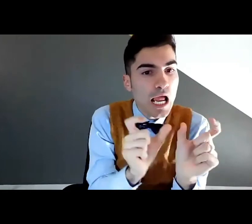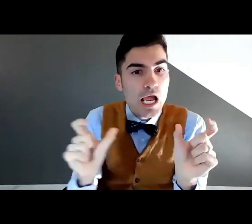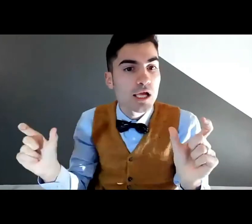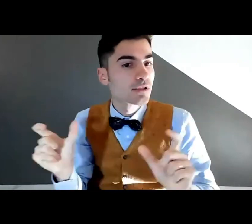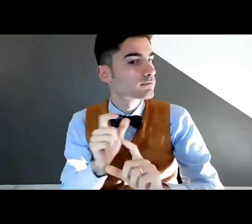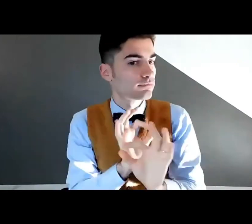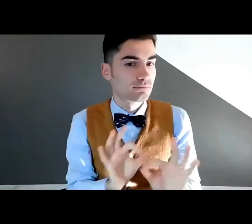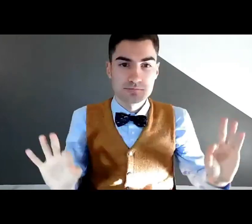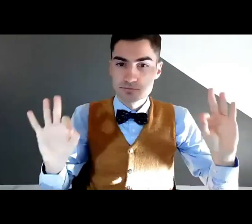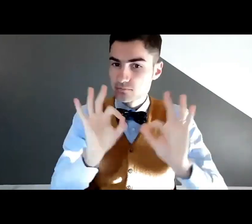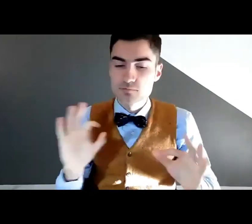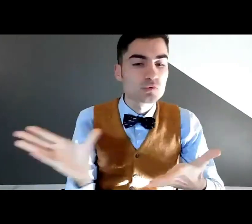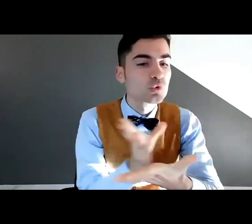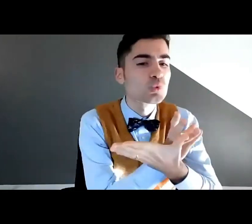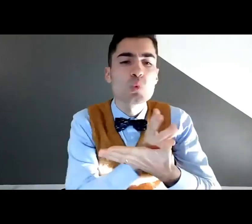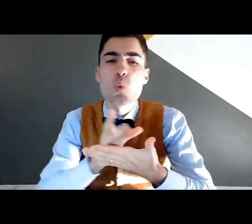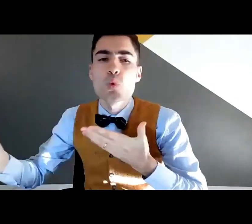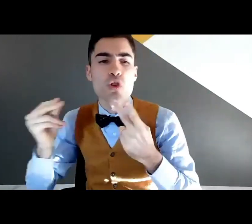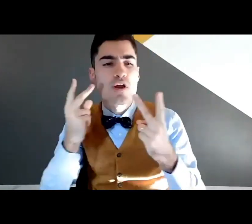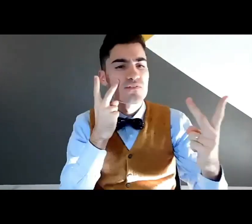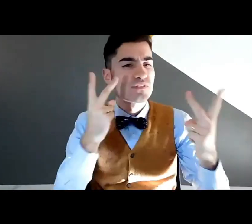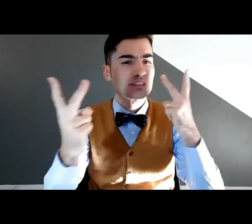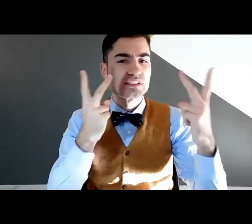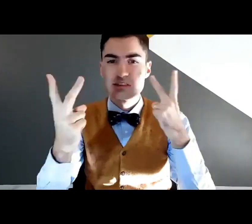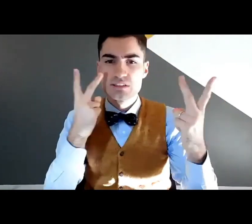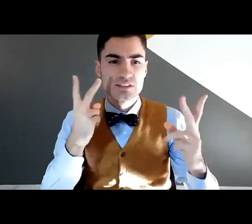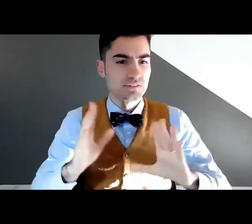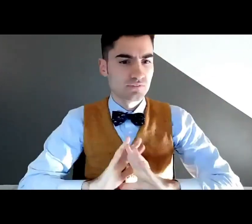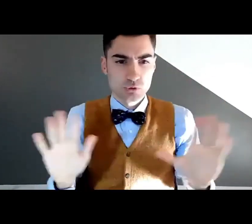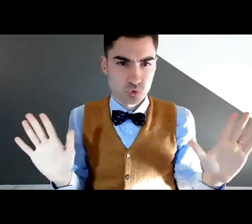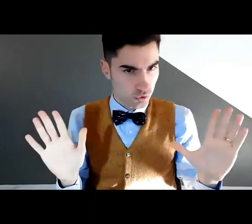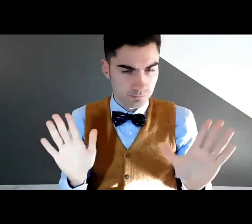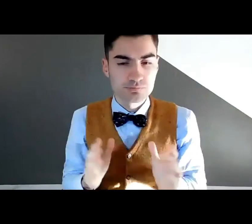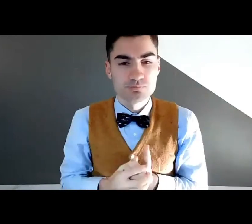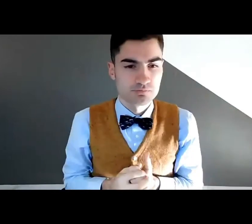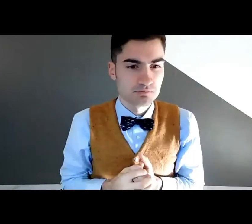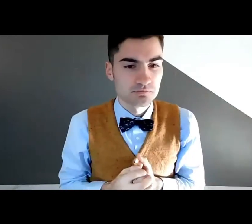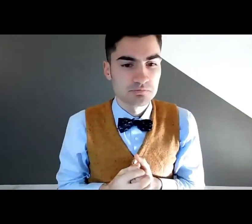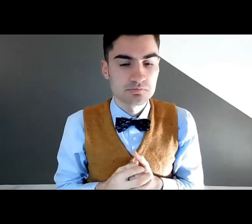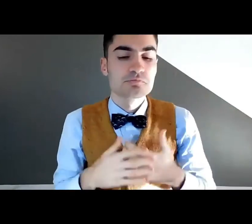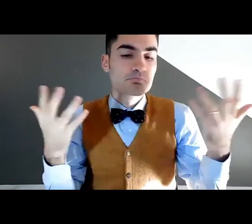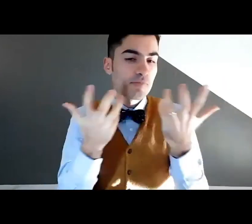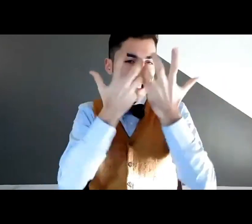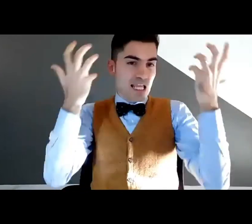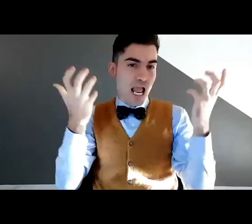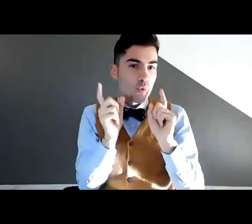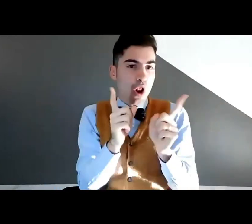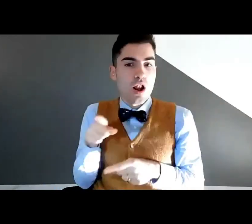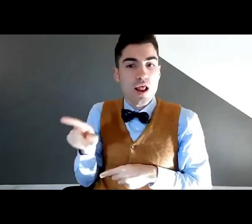ma lo racconta usando non parole, non segni, ma comunicazione visiva.